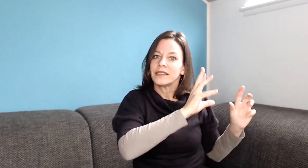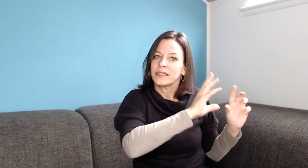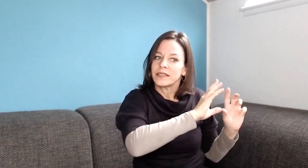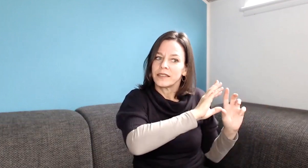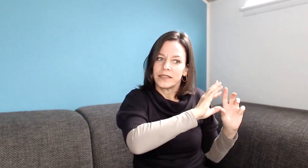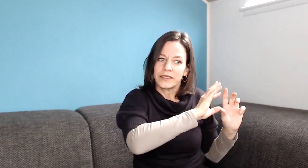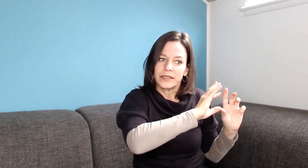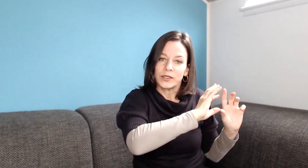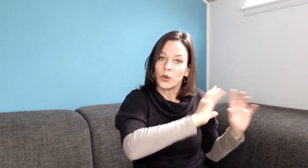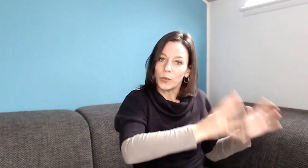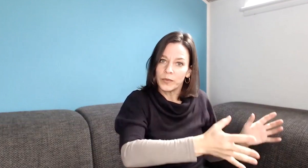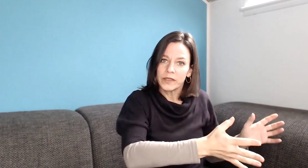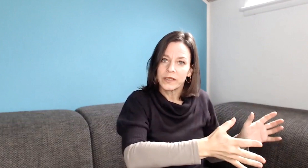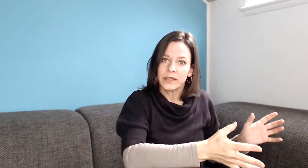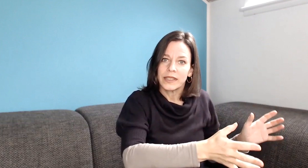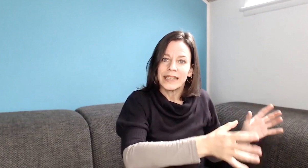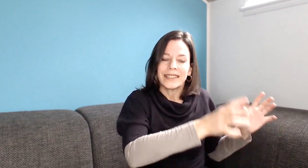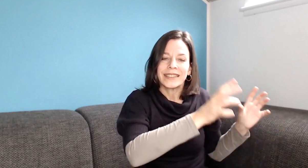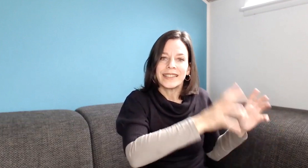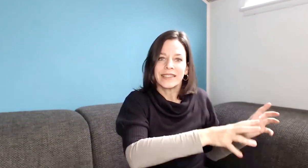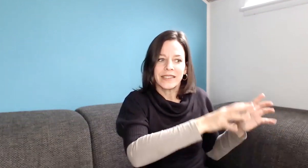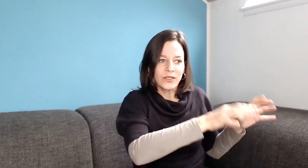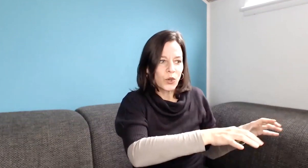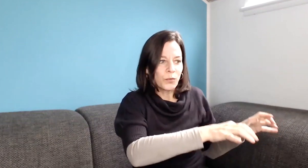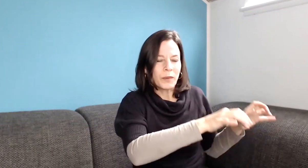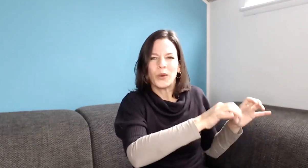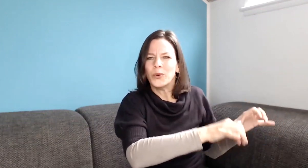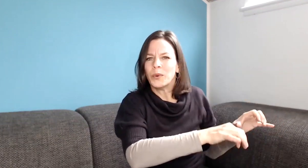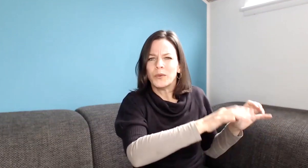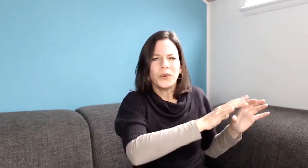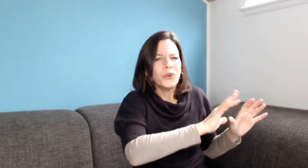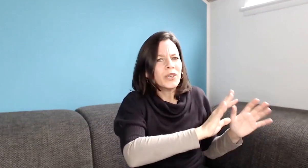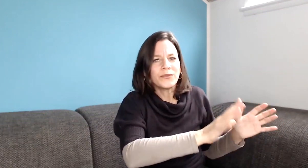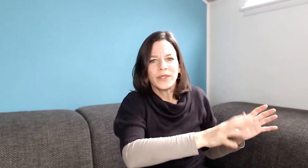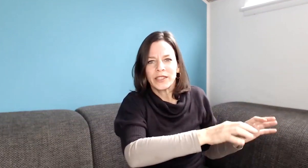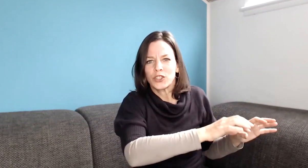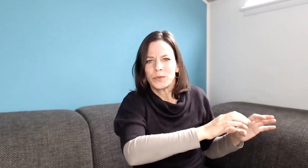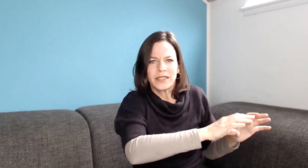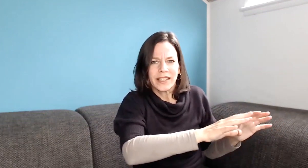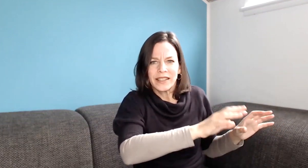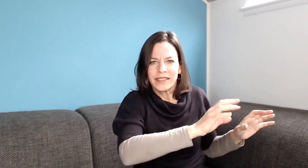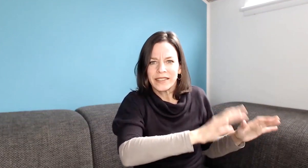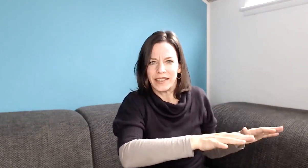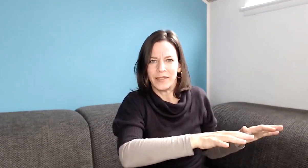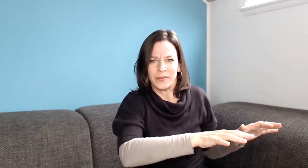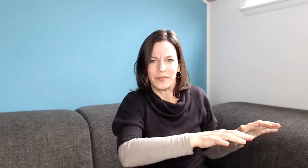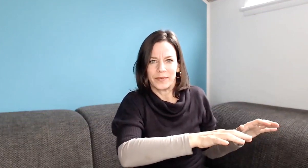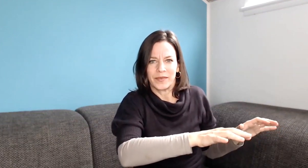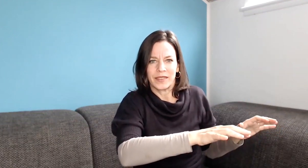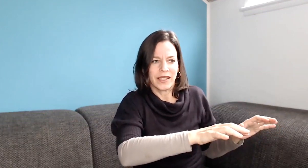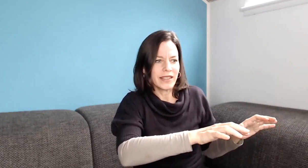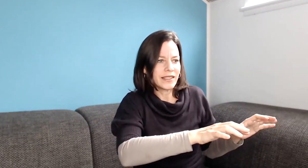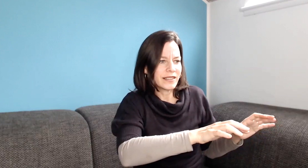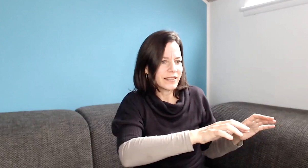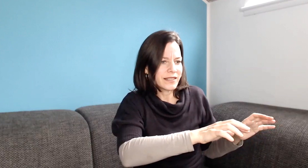in Gruppen ist. Dann geht es in diesen Gruppen aber um irgendwelche speziellen Themen. Sei das